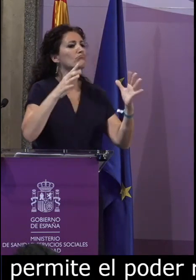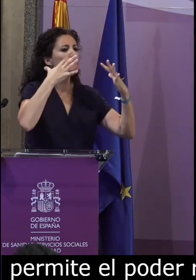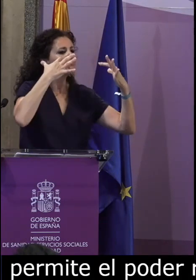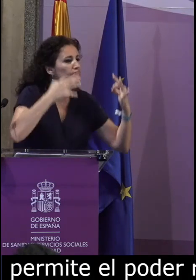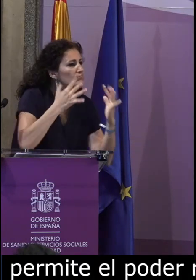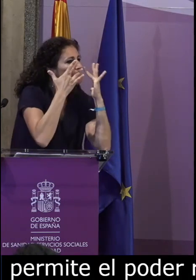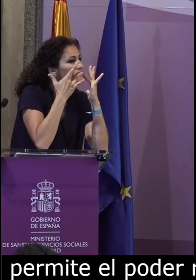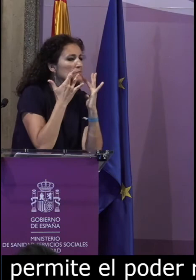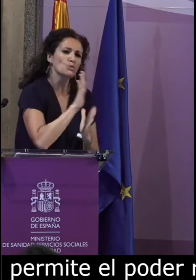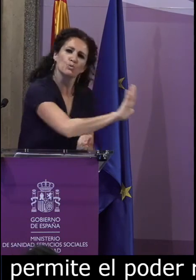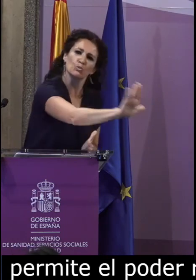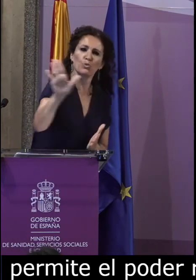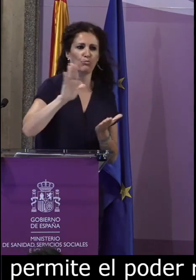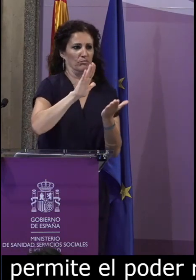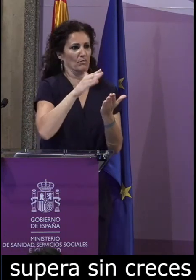tradicional.